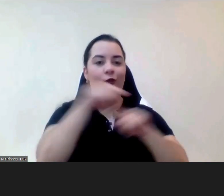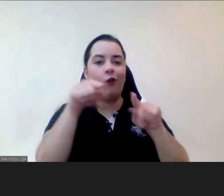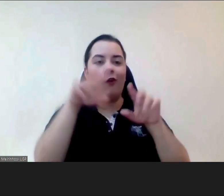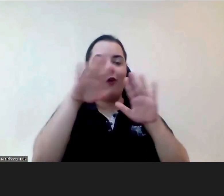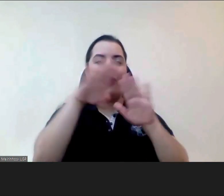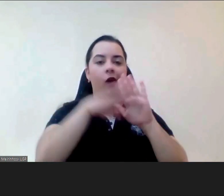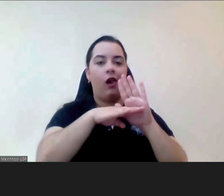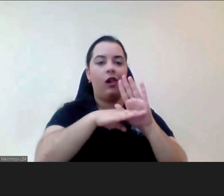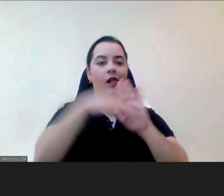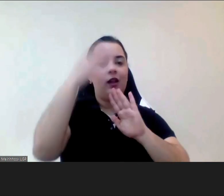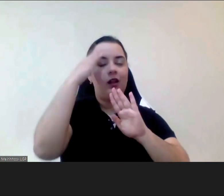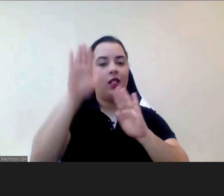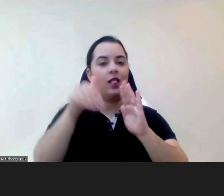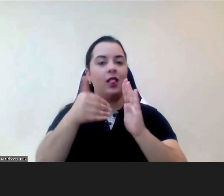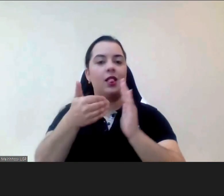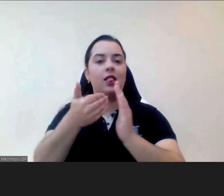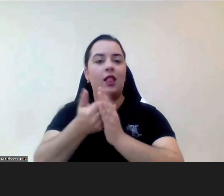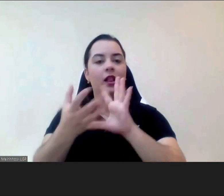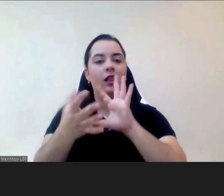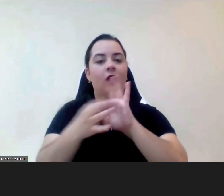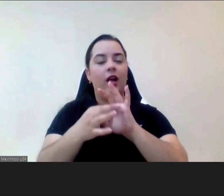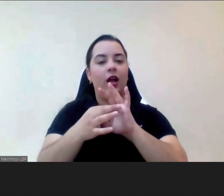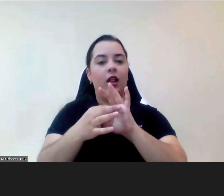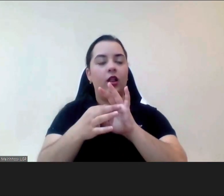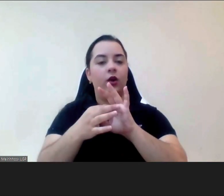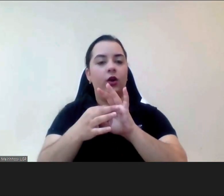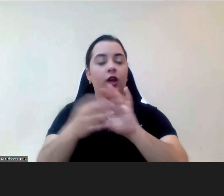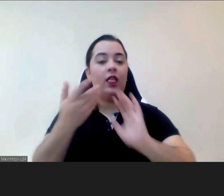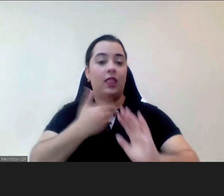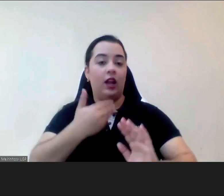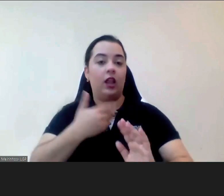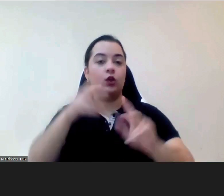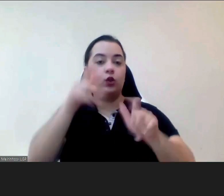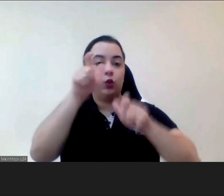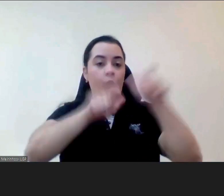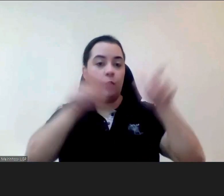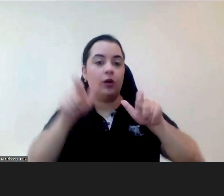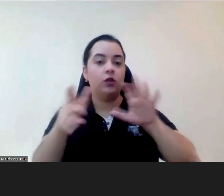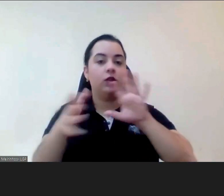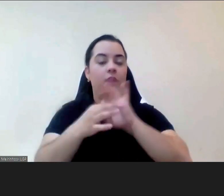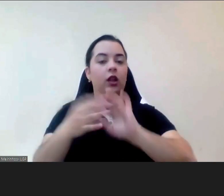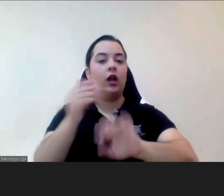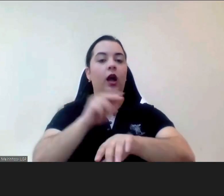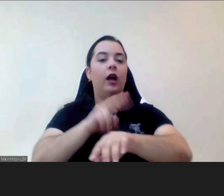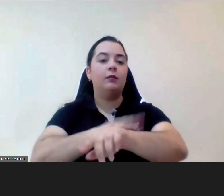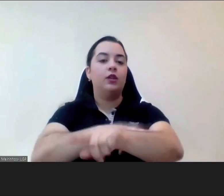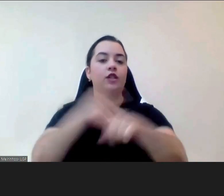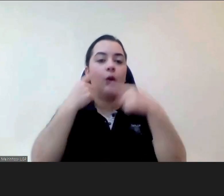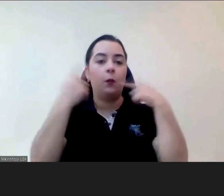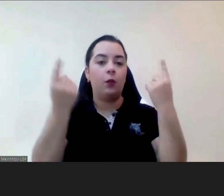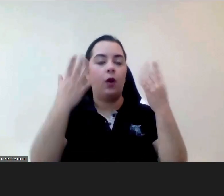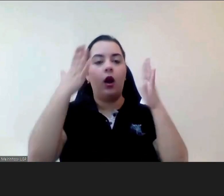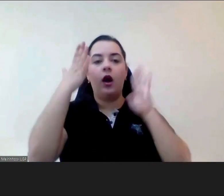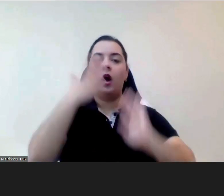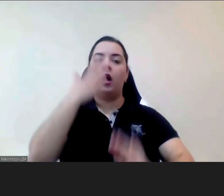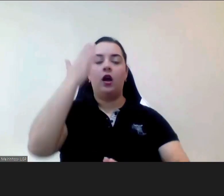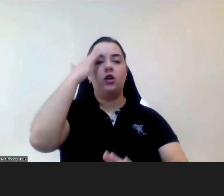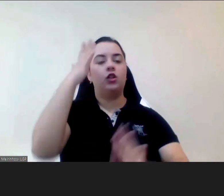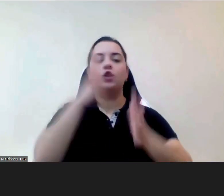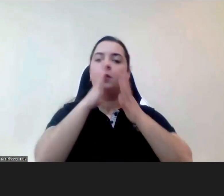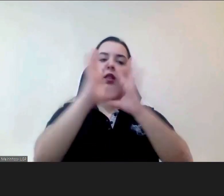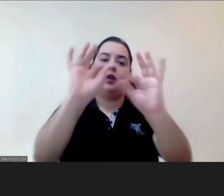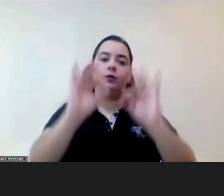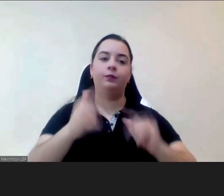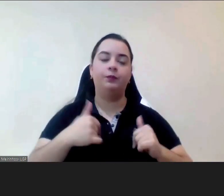humanos na administração pública que achei maravilhoso por isso solicito também ao mesmo tempo que lhe